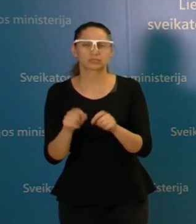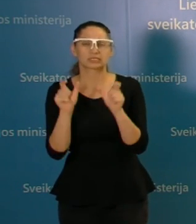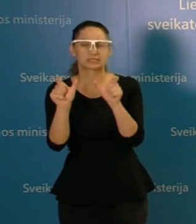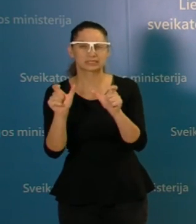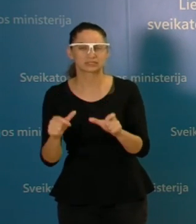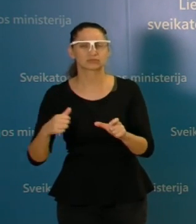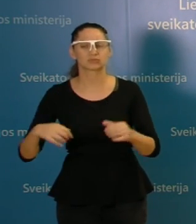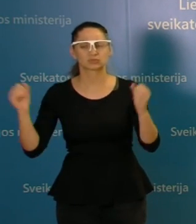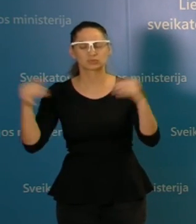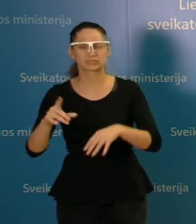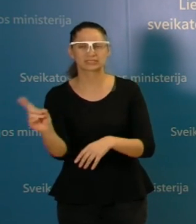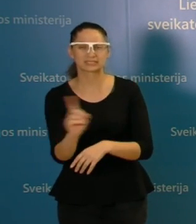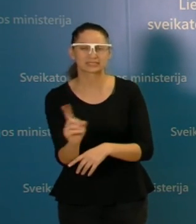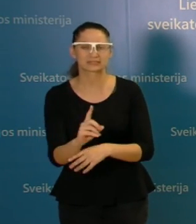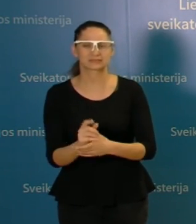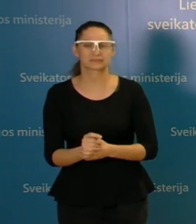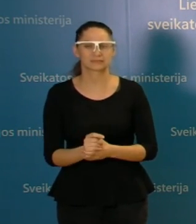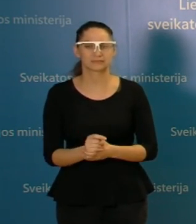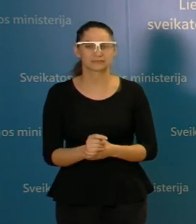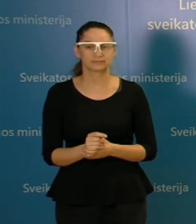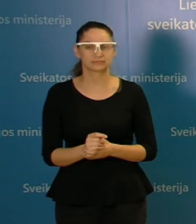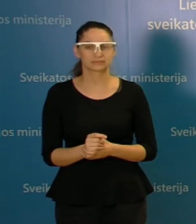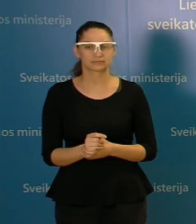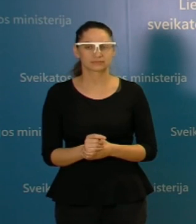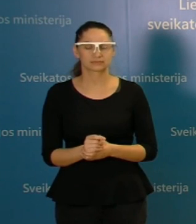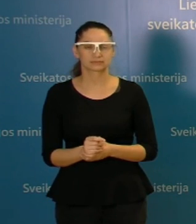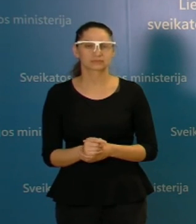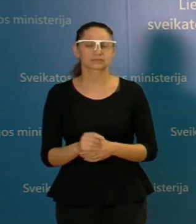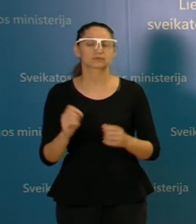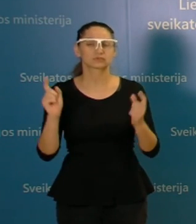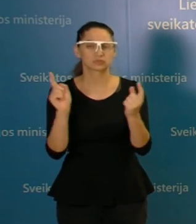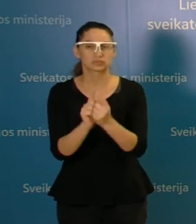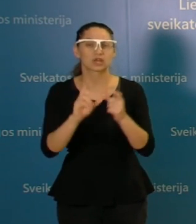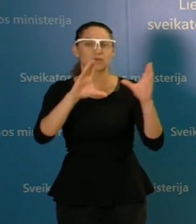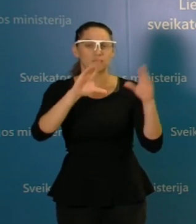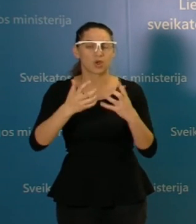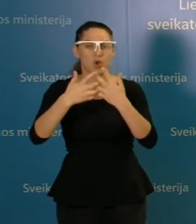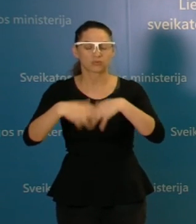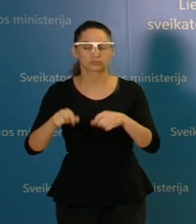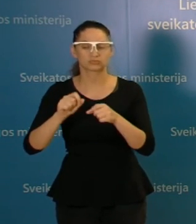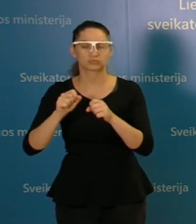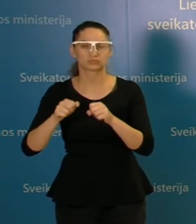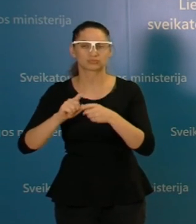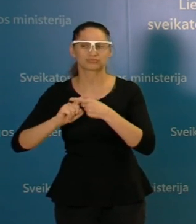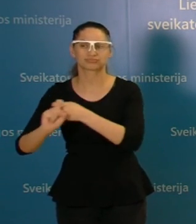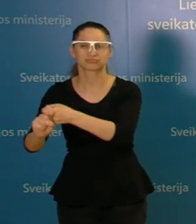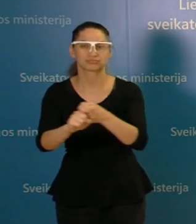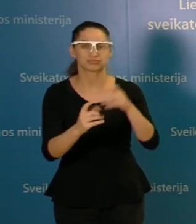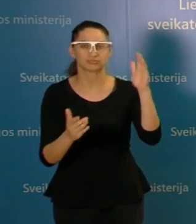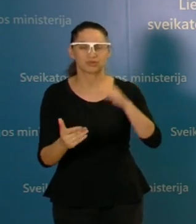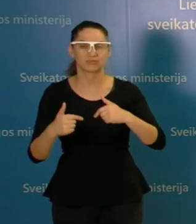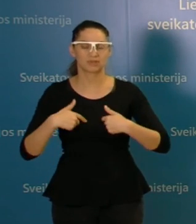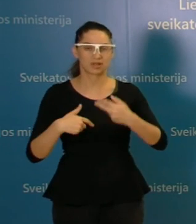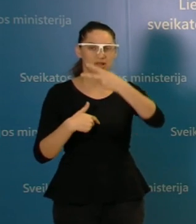žmonių susitikimą, įdėjimą ir tokiu būdu stabdaliu go splitimą. Tai tą darom ir mes, tą daro visą Europą.